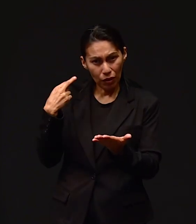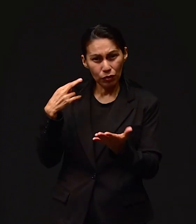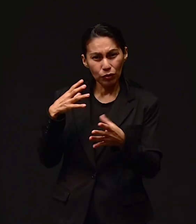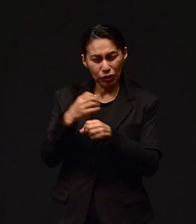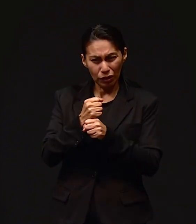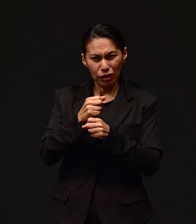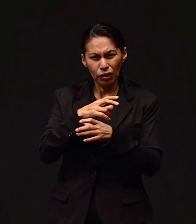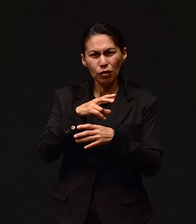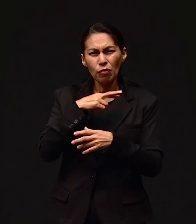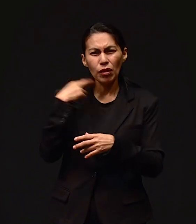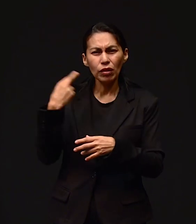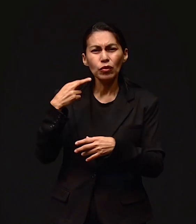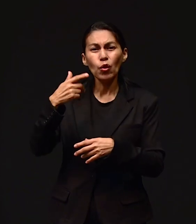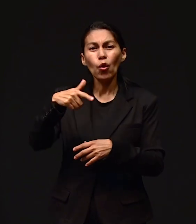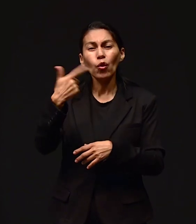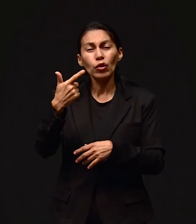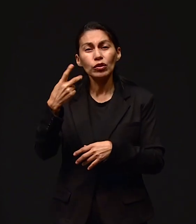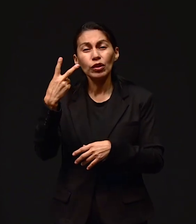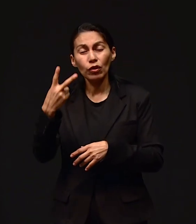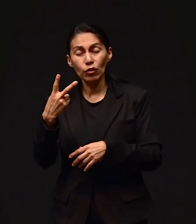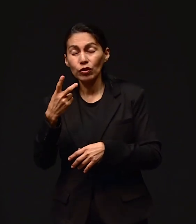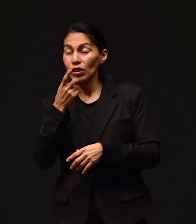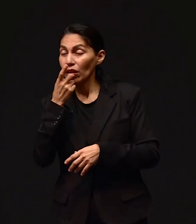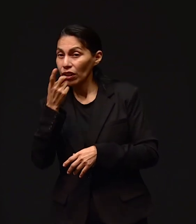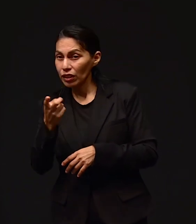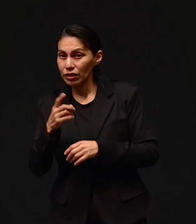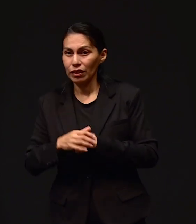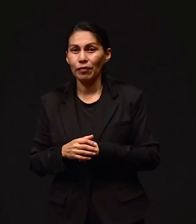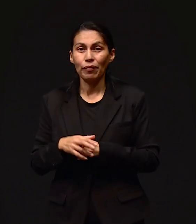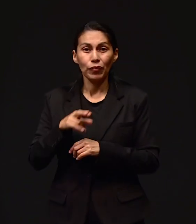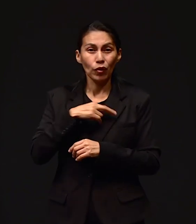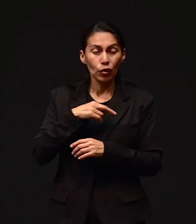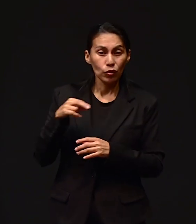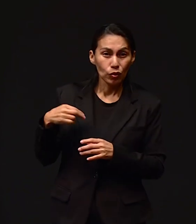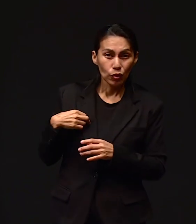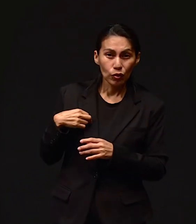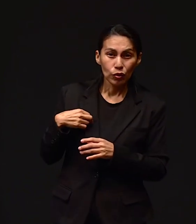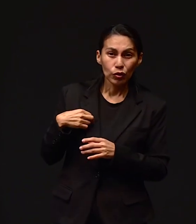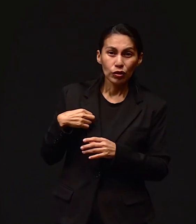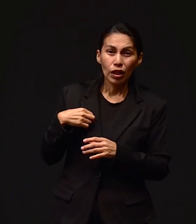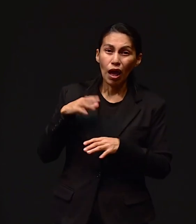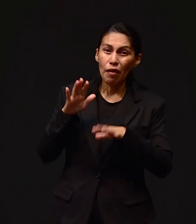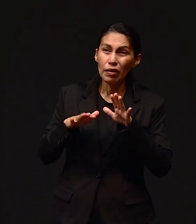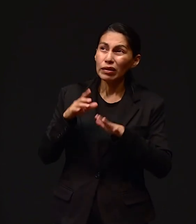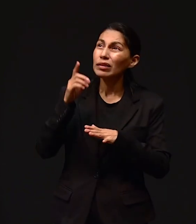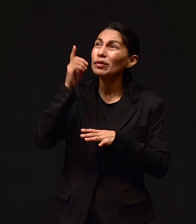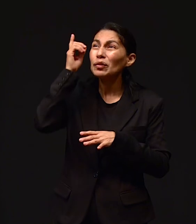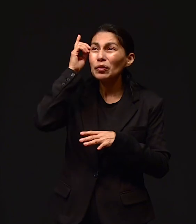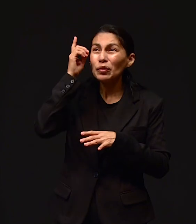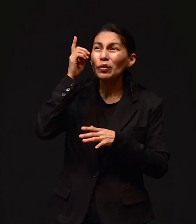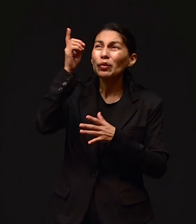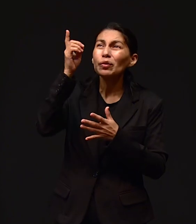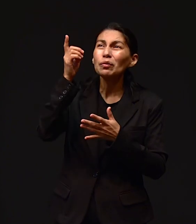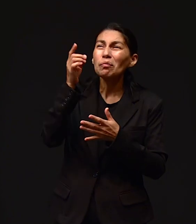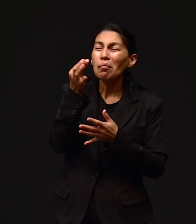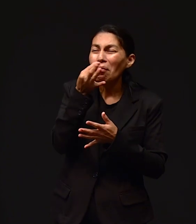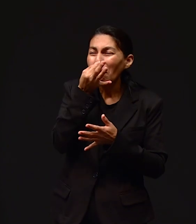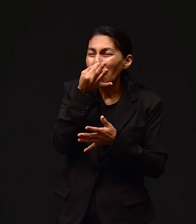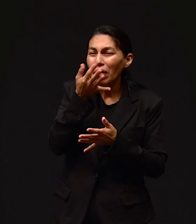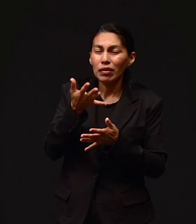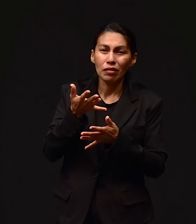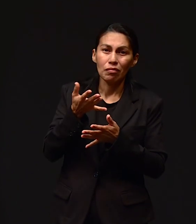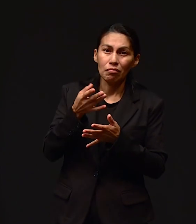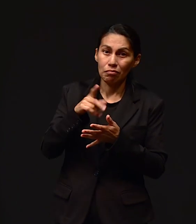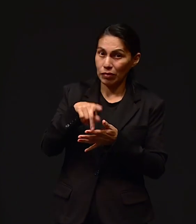transformar nuestro pensamiento. Porque a veces proyectamos nuestra mezquindad sobre Dios en nuestras oraciones.